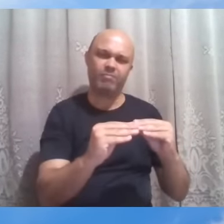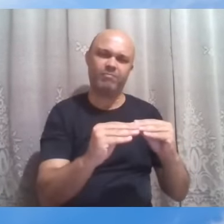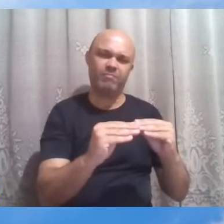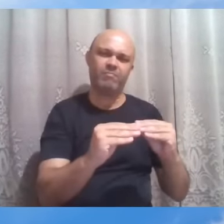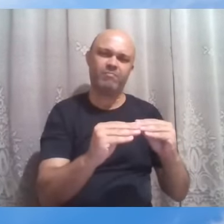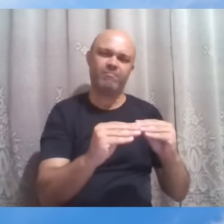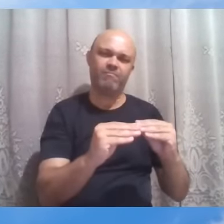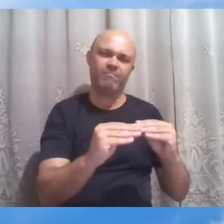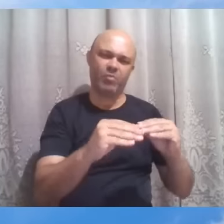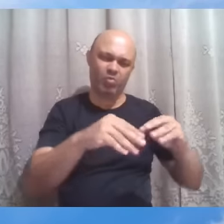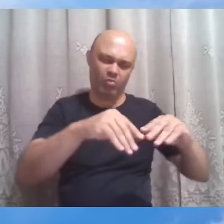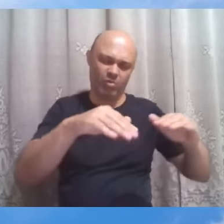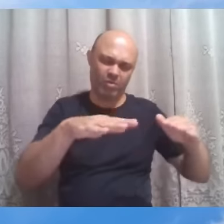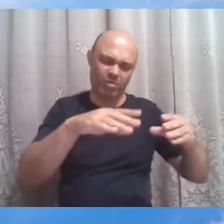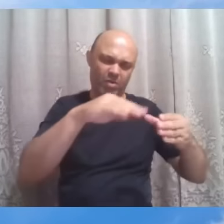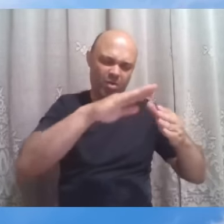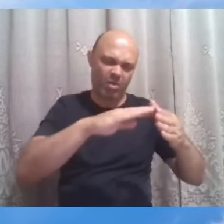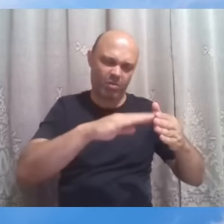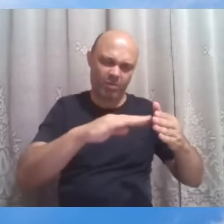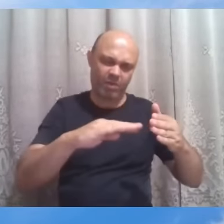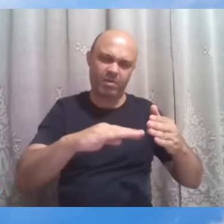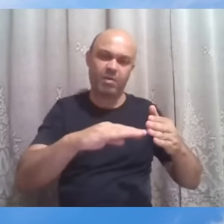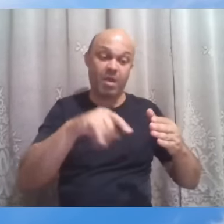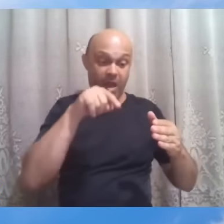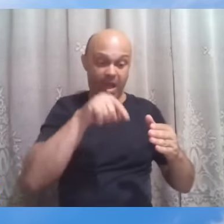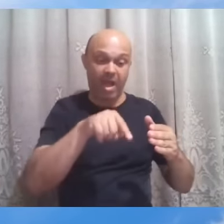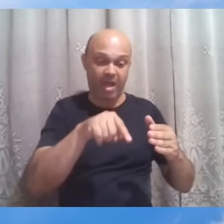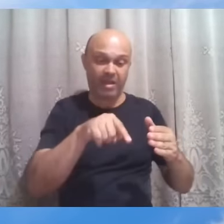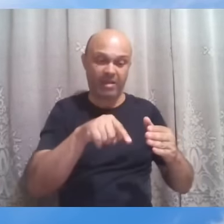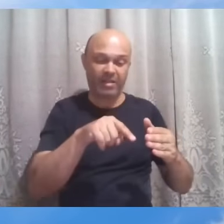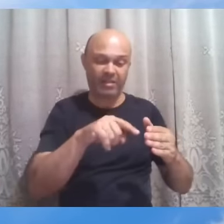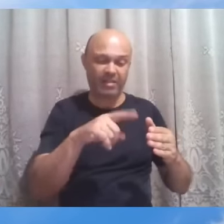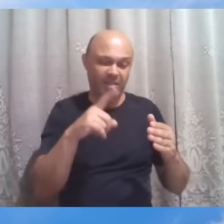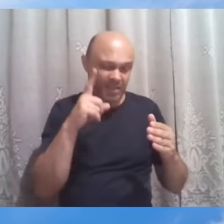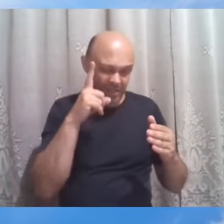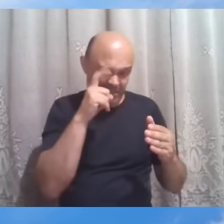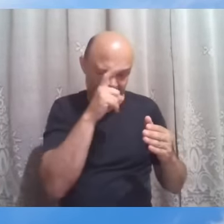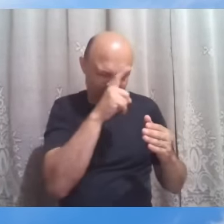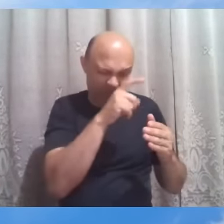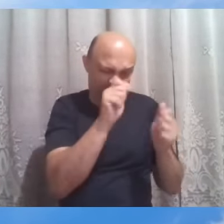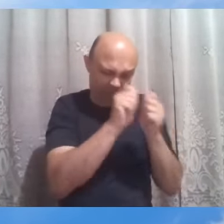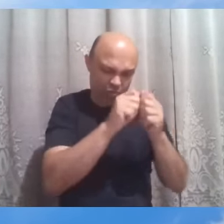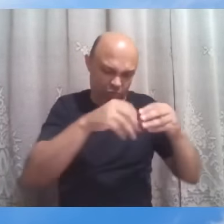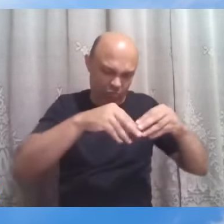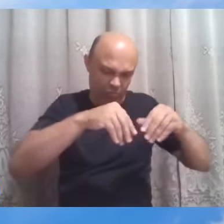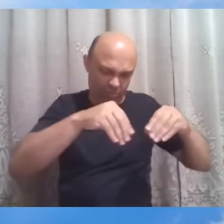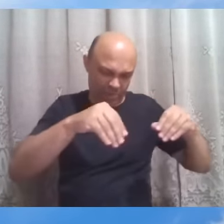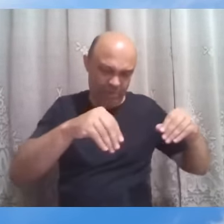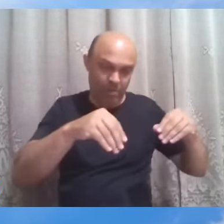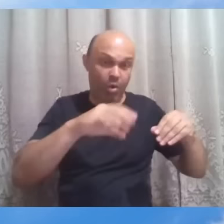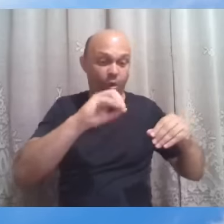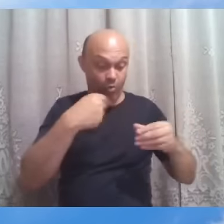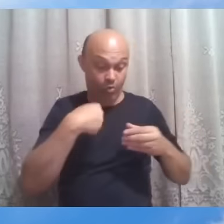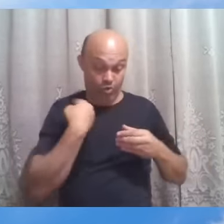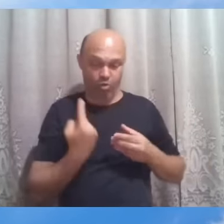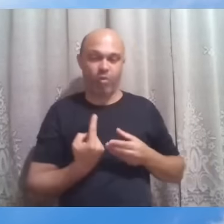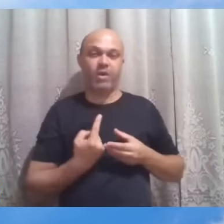escura para que ali, lidando com as dificuldades no ímo da terra, ou nós, no ímo de nós mesmos,